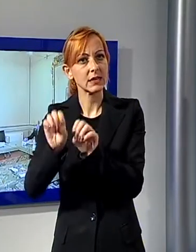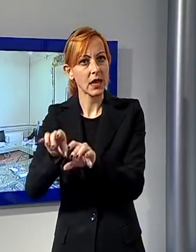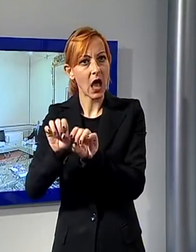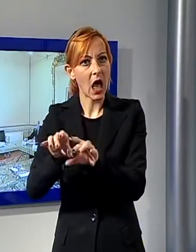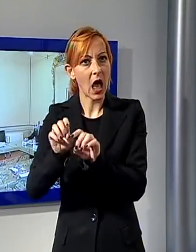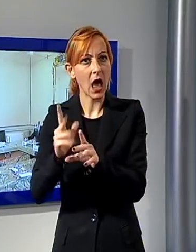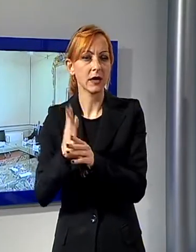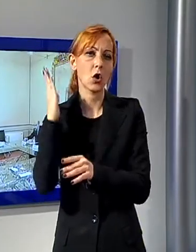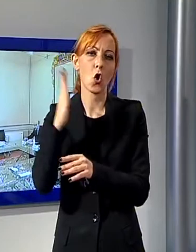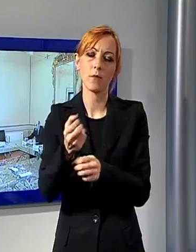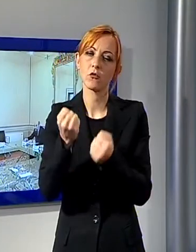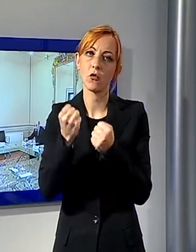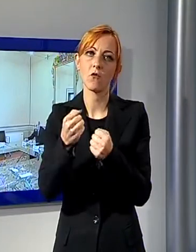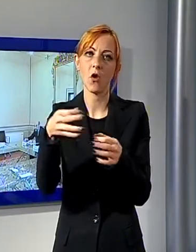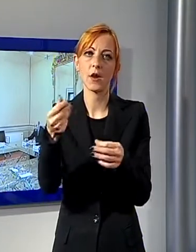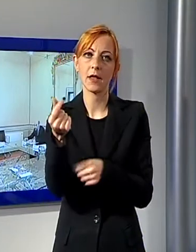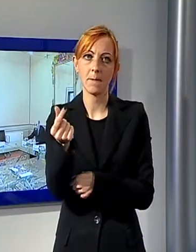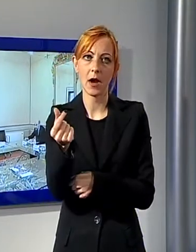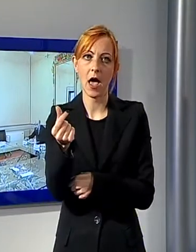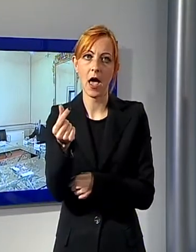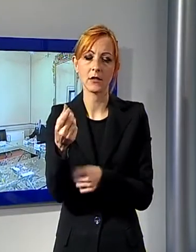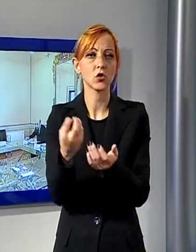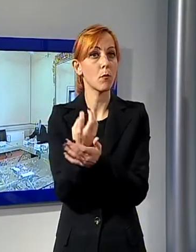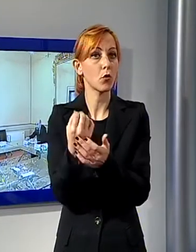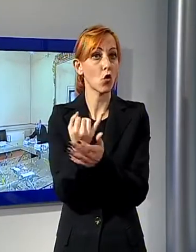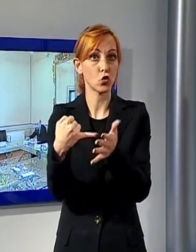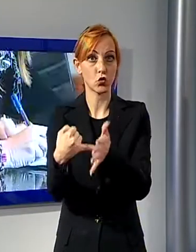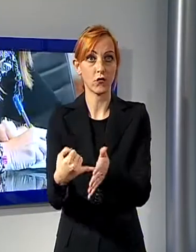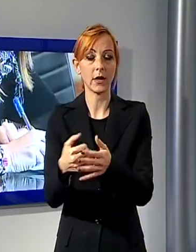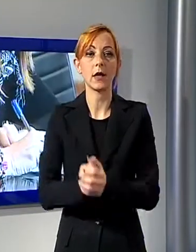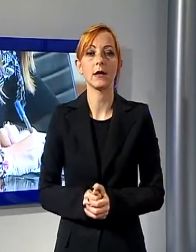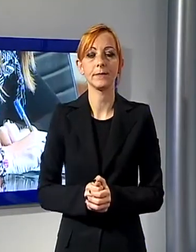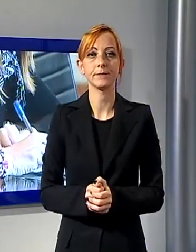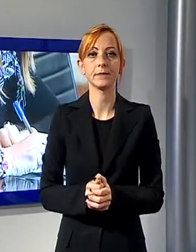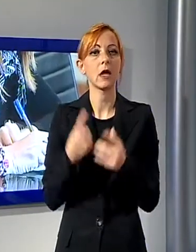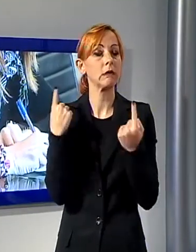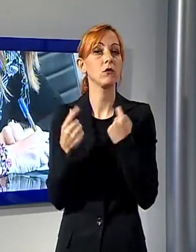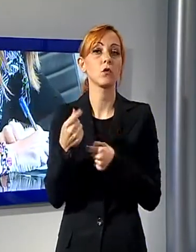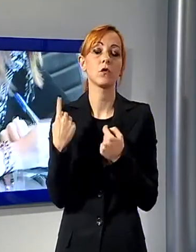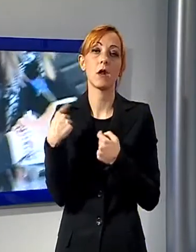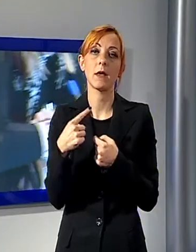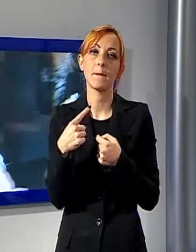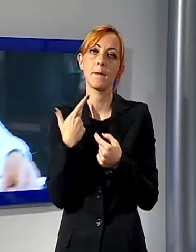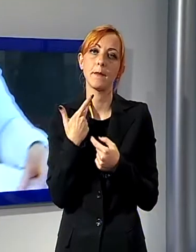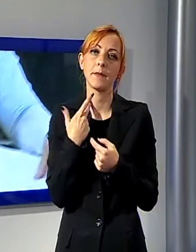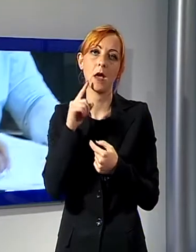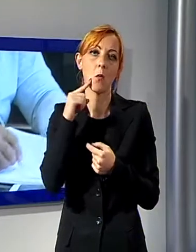prodotto finale. Uno scenario non totalmente eroseo per un comparto che ha comunque assorbito bene gli effetti della crisi.